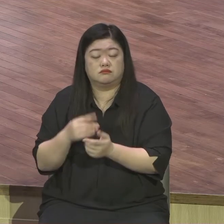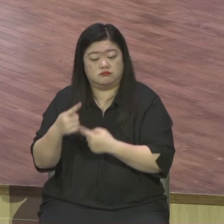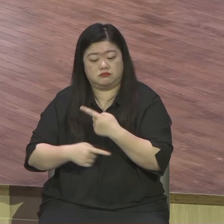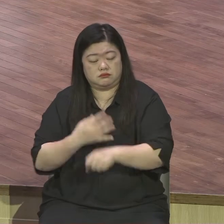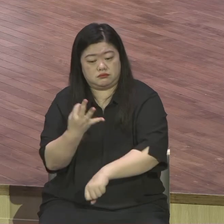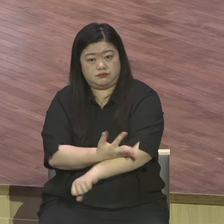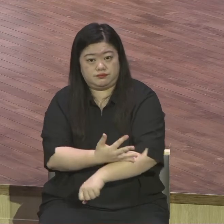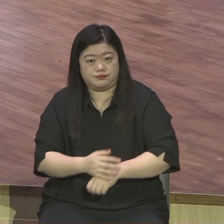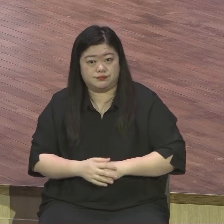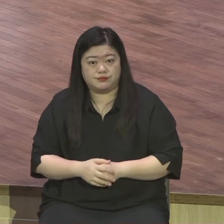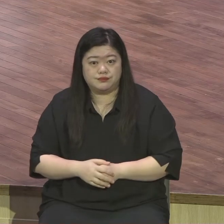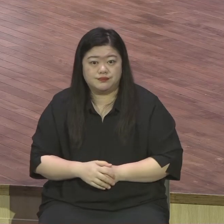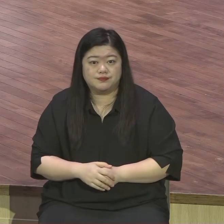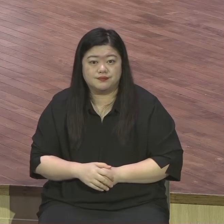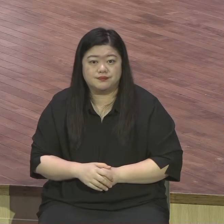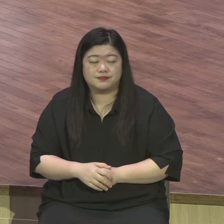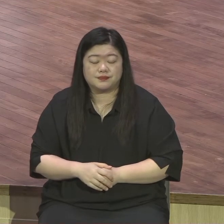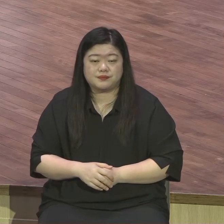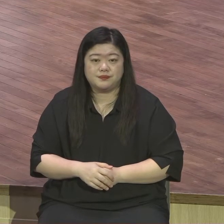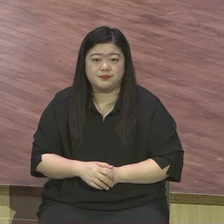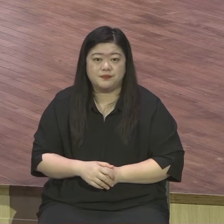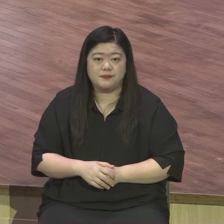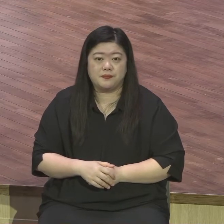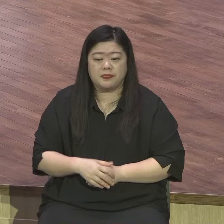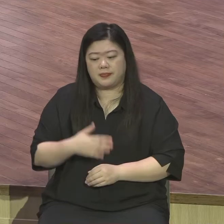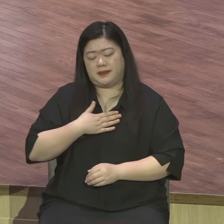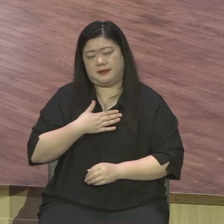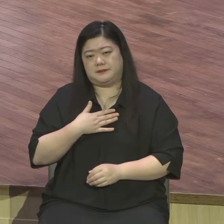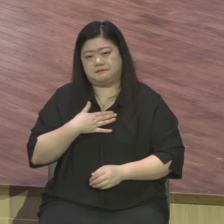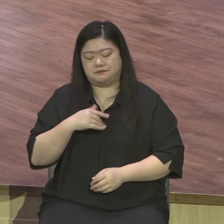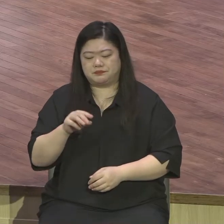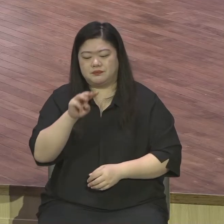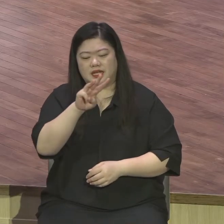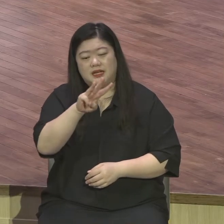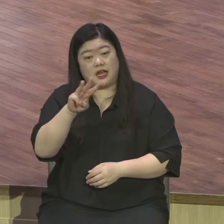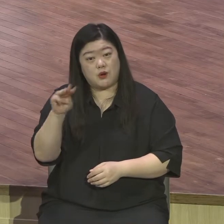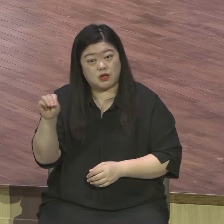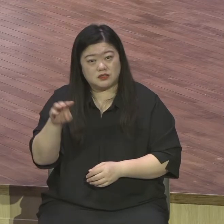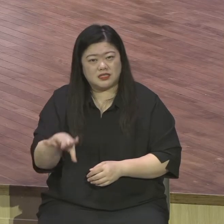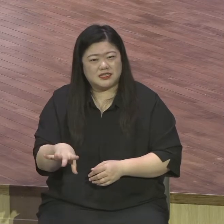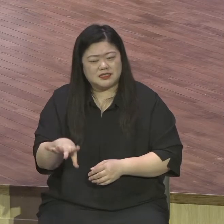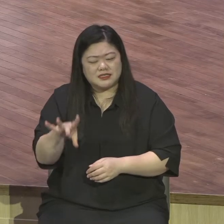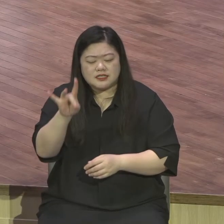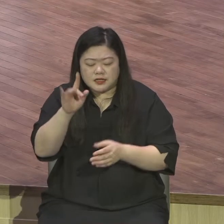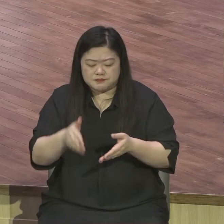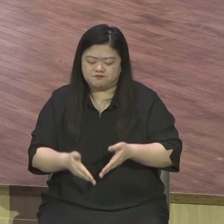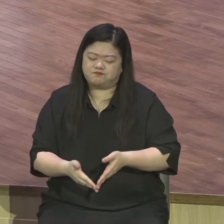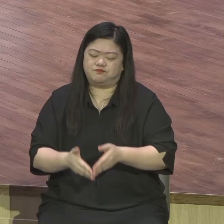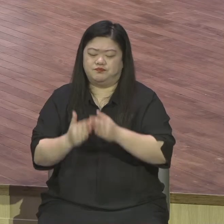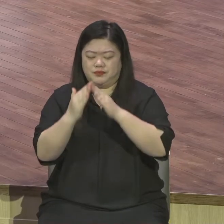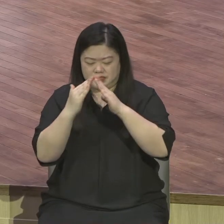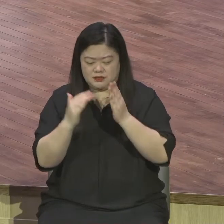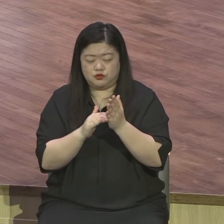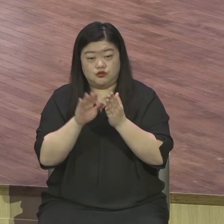이렇게 하면서 왜 제가 늘 날로 날로 새로운